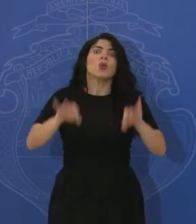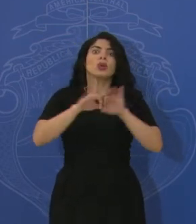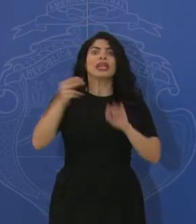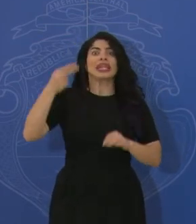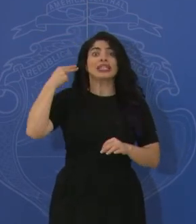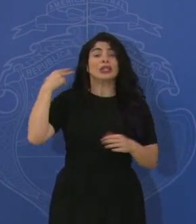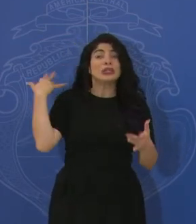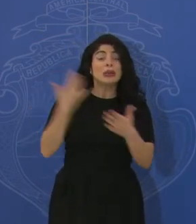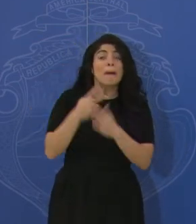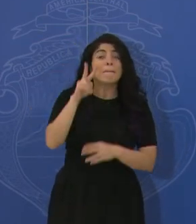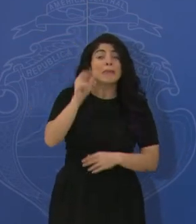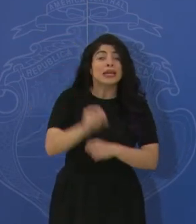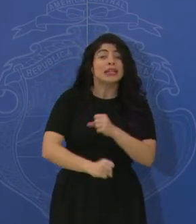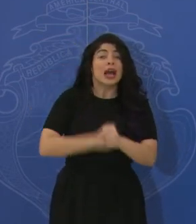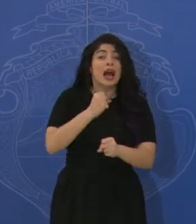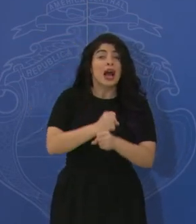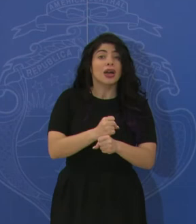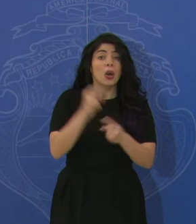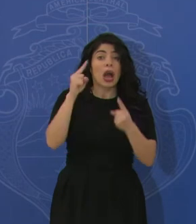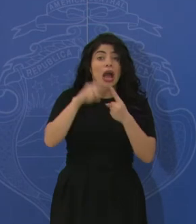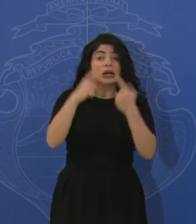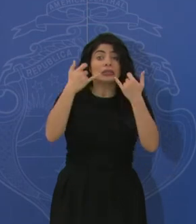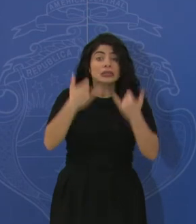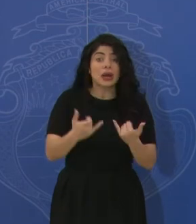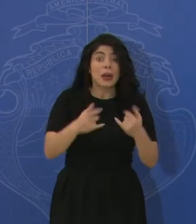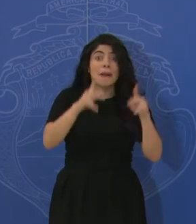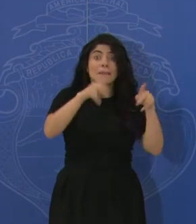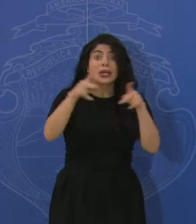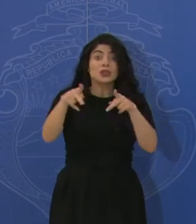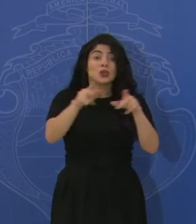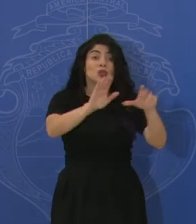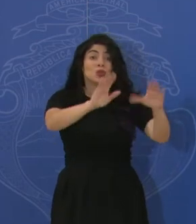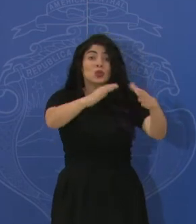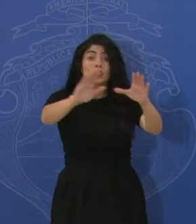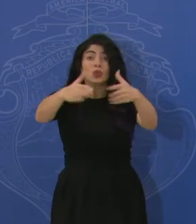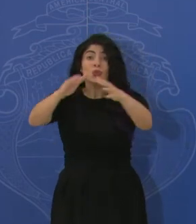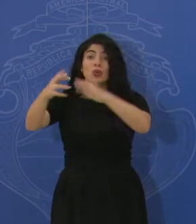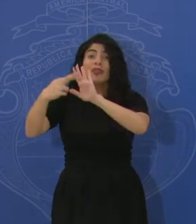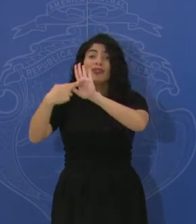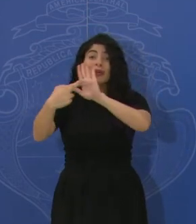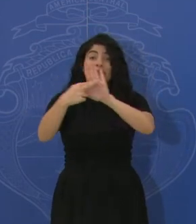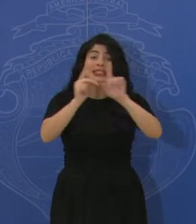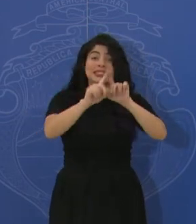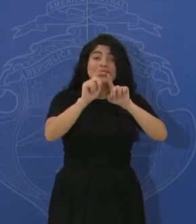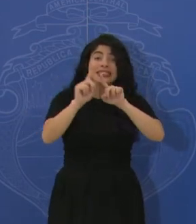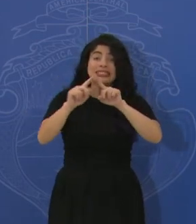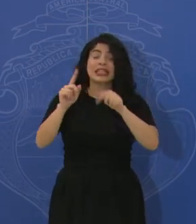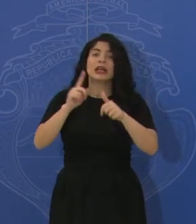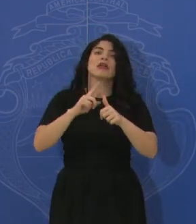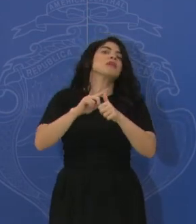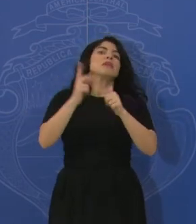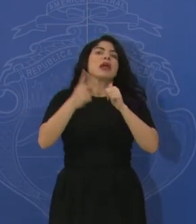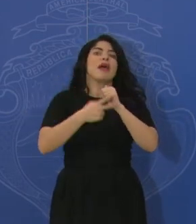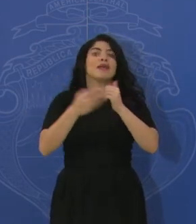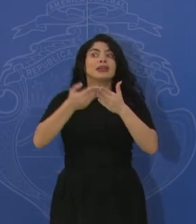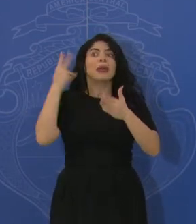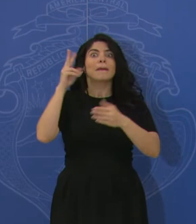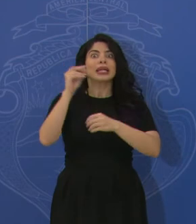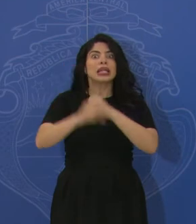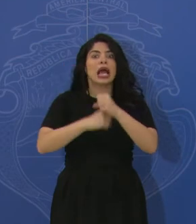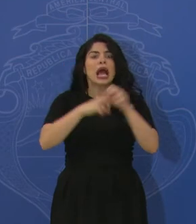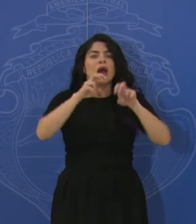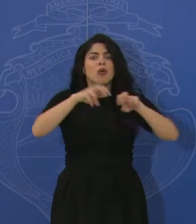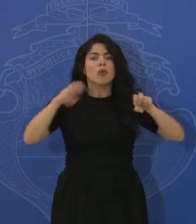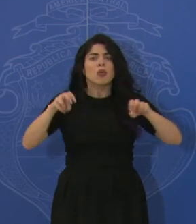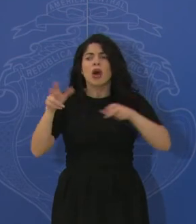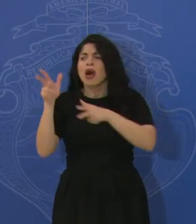tras 20 años las personas que integran los distintos sectores de representación de este país están sentados escuchándose en